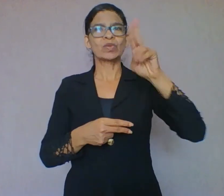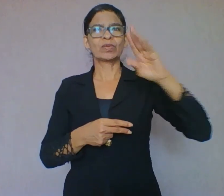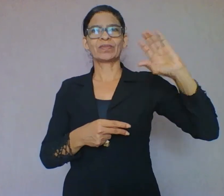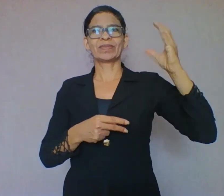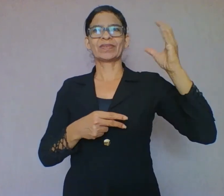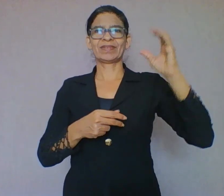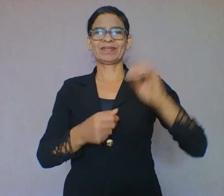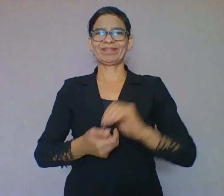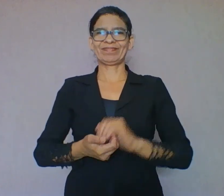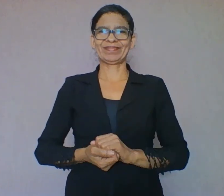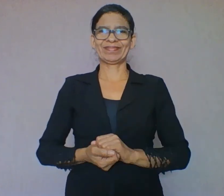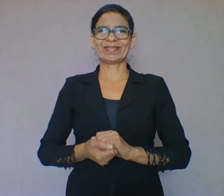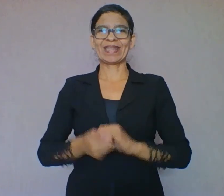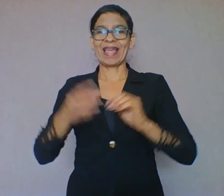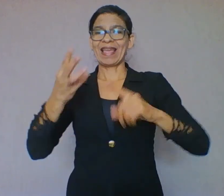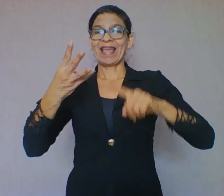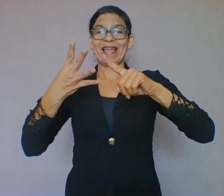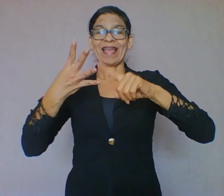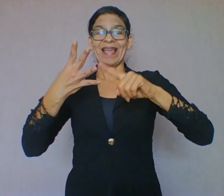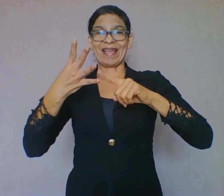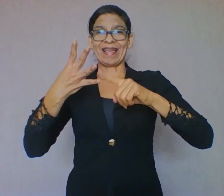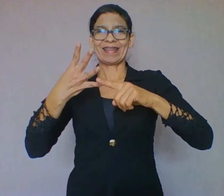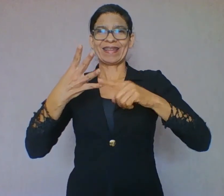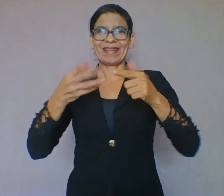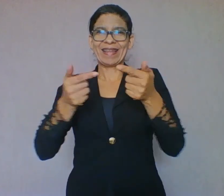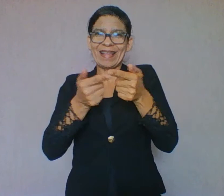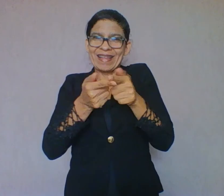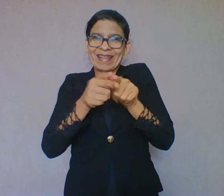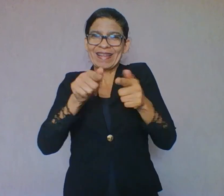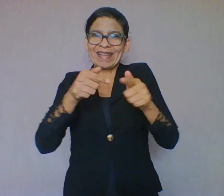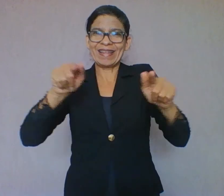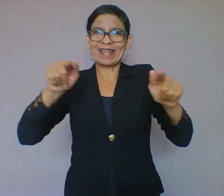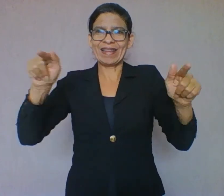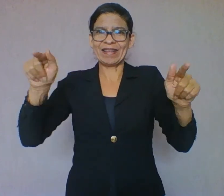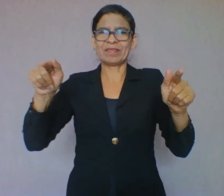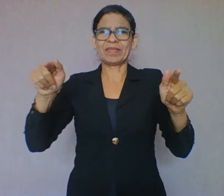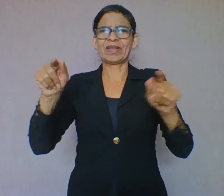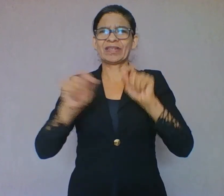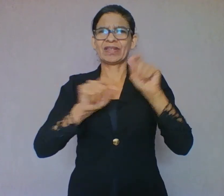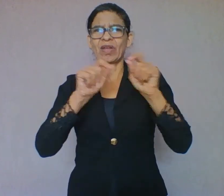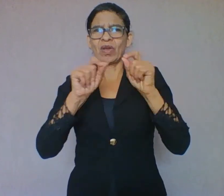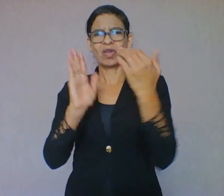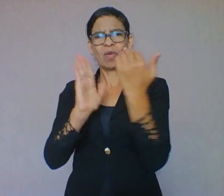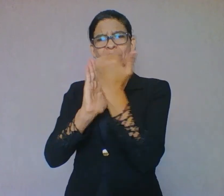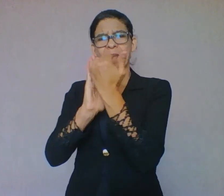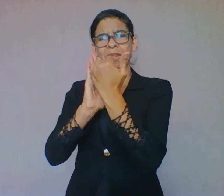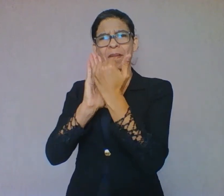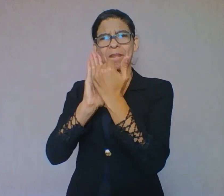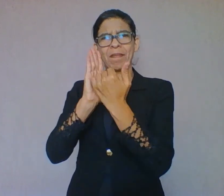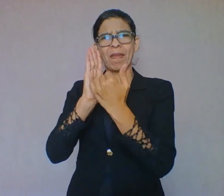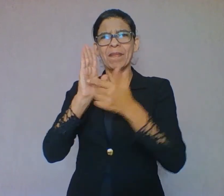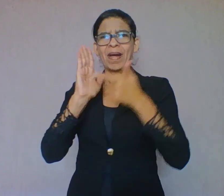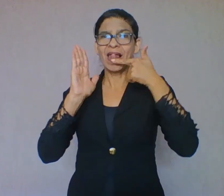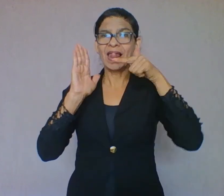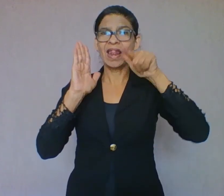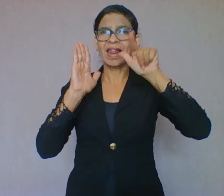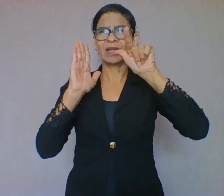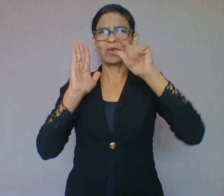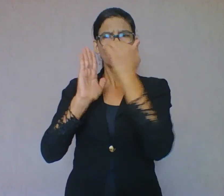a gramática normativa é aquela que prescreve as normas da língua. Na primeira unidade, também sobre